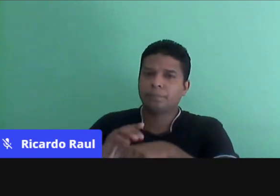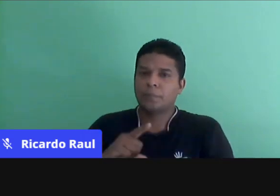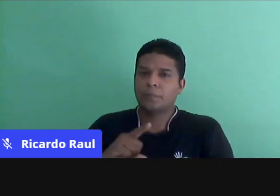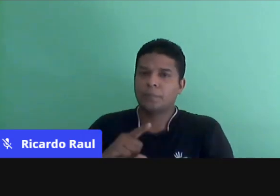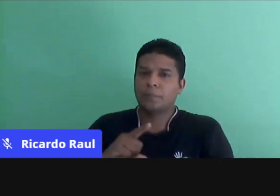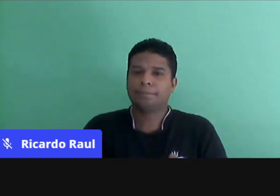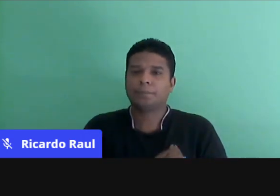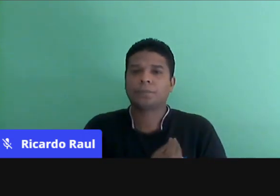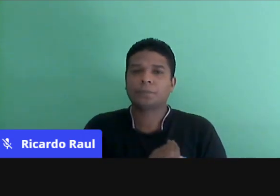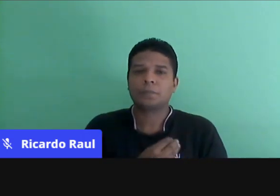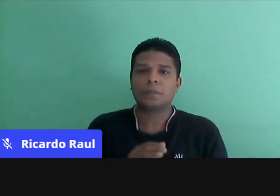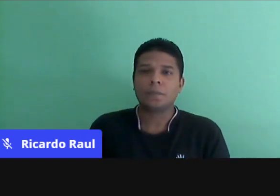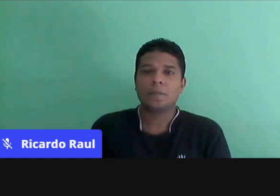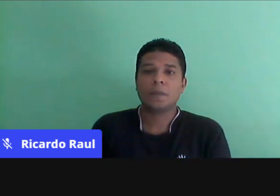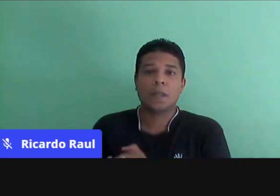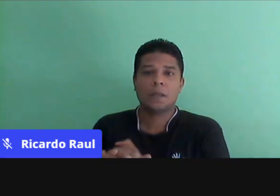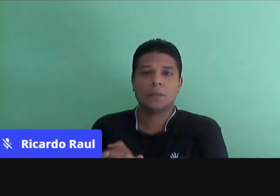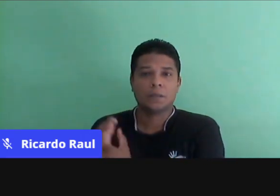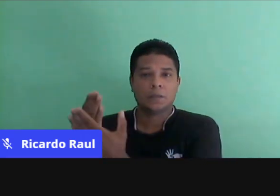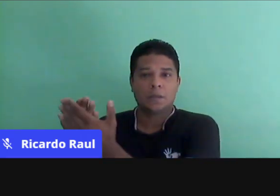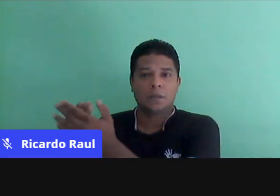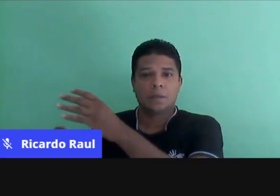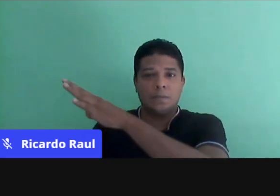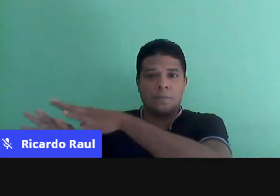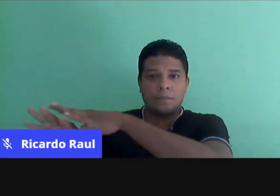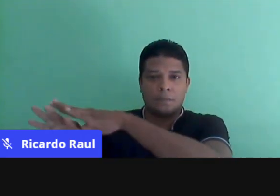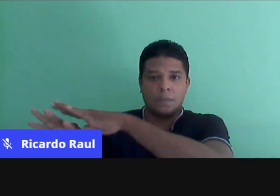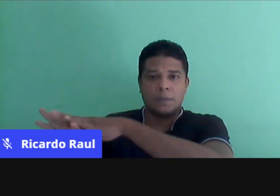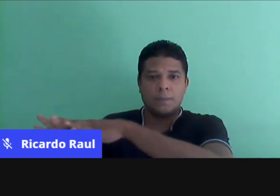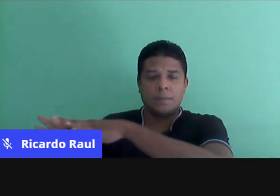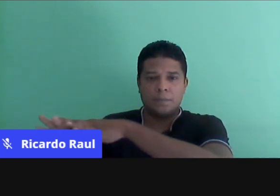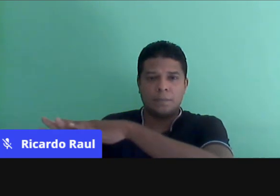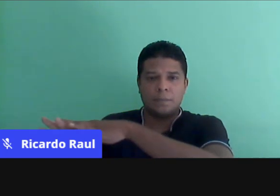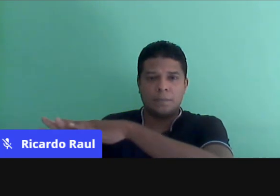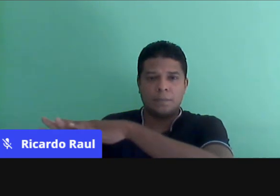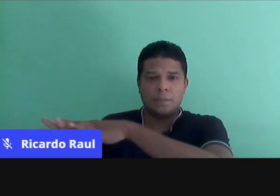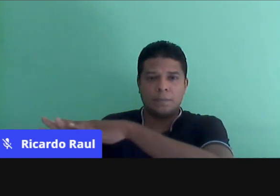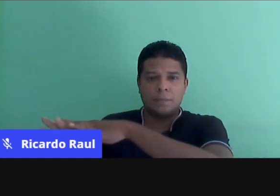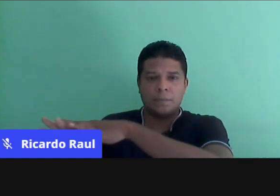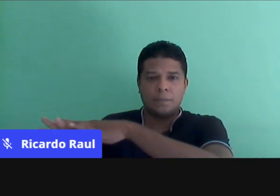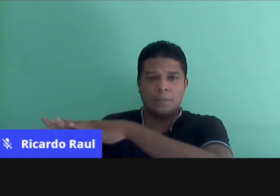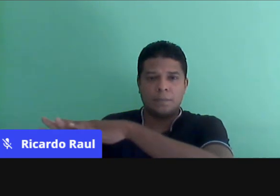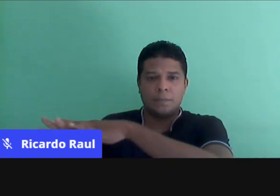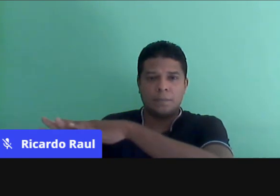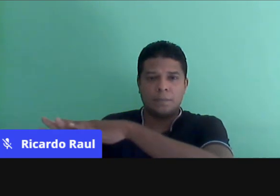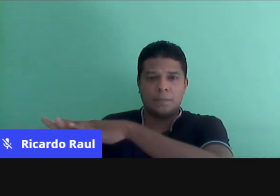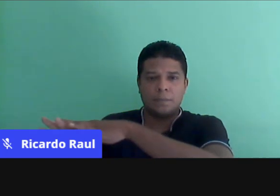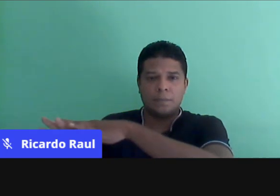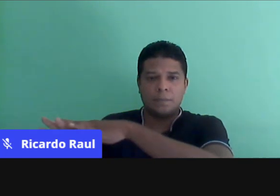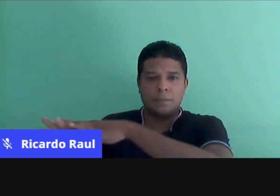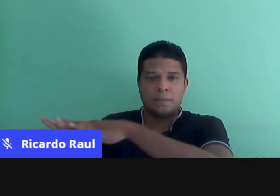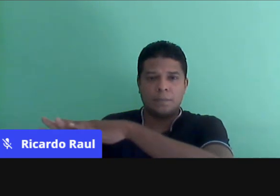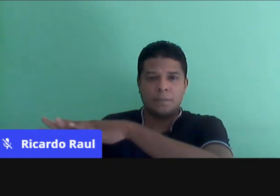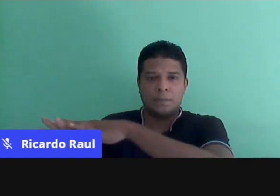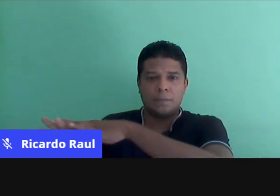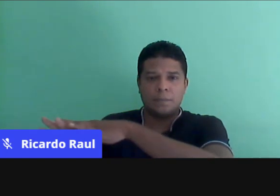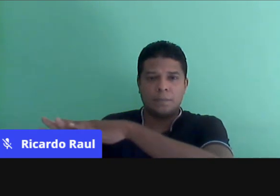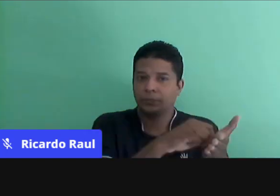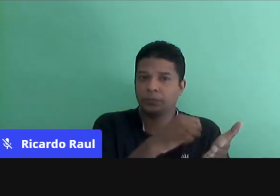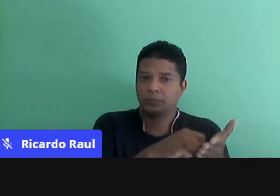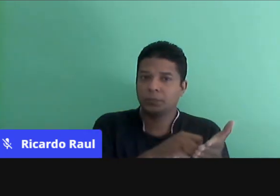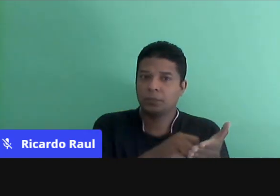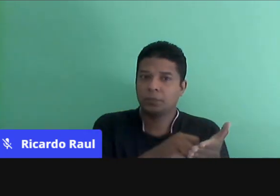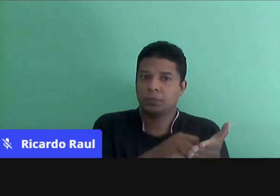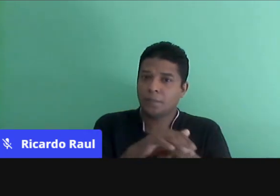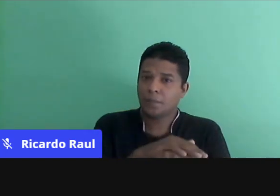eu preciso entender que nas aulas de matemática, por mais que a gente trabalhe com números em alguns momentos, com registro, a